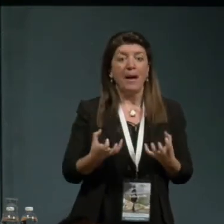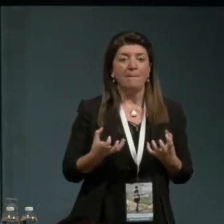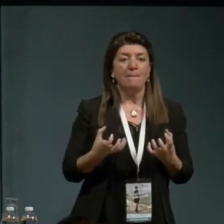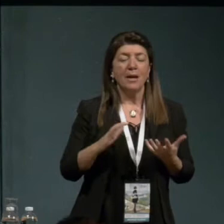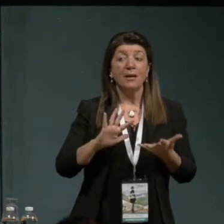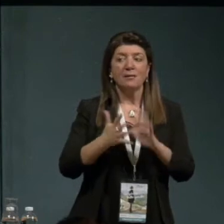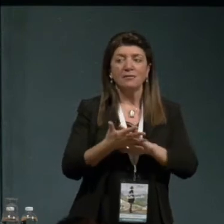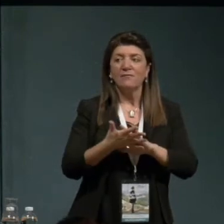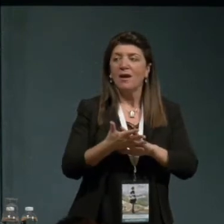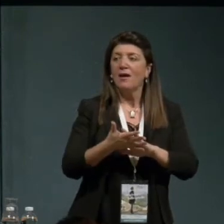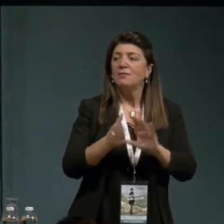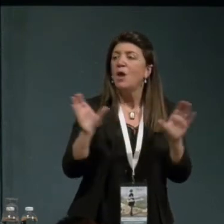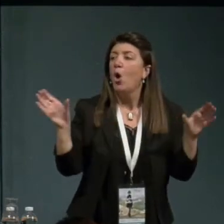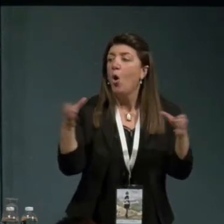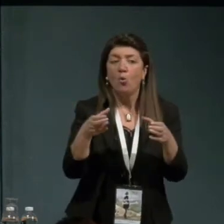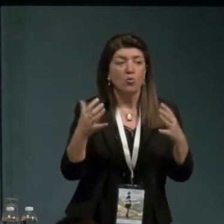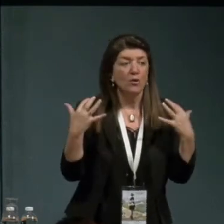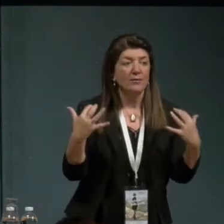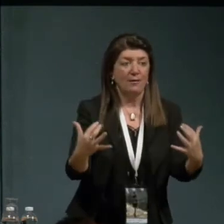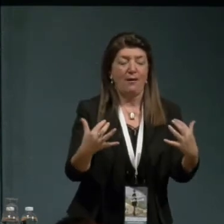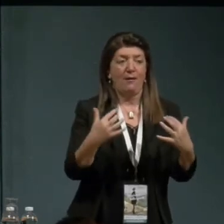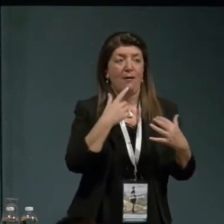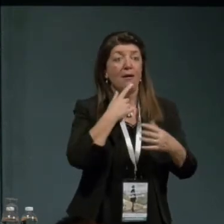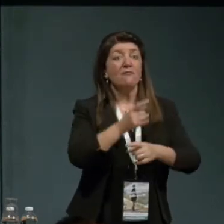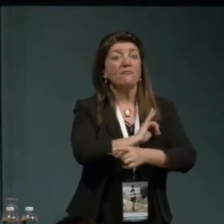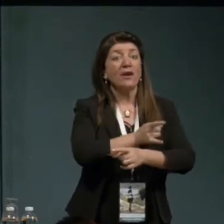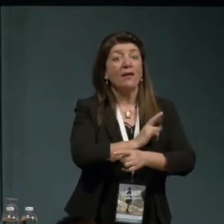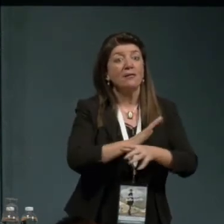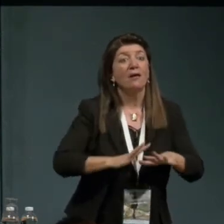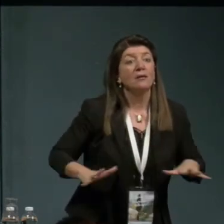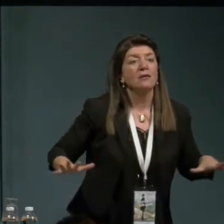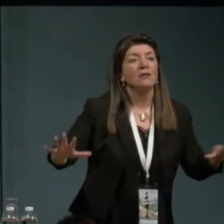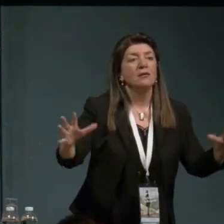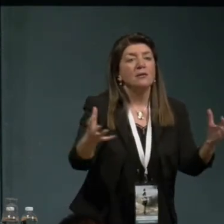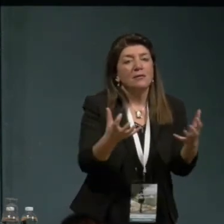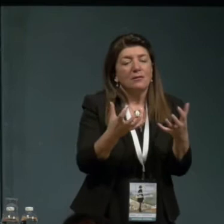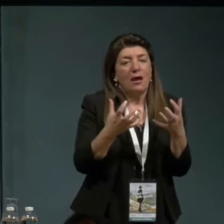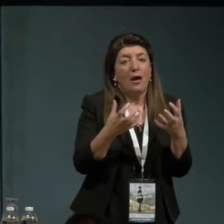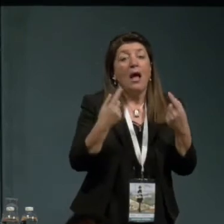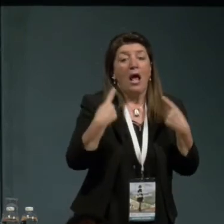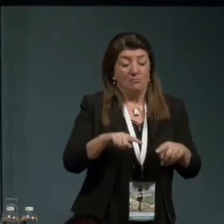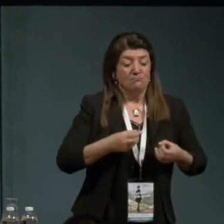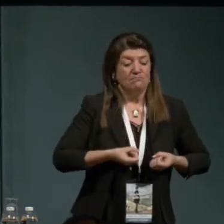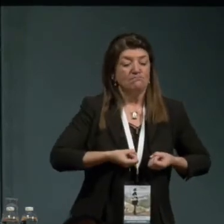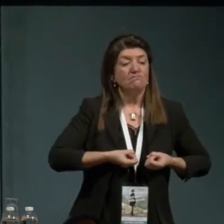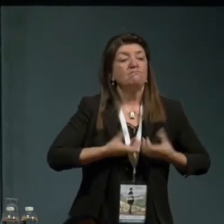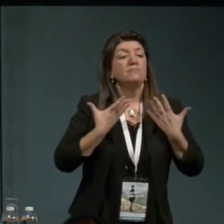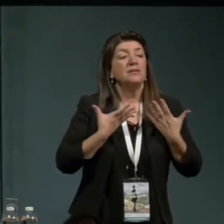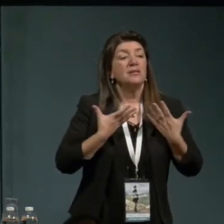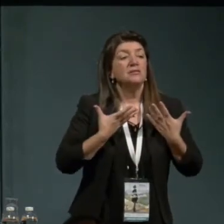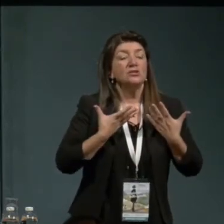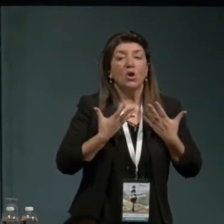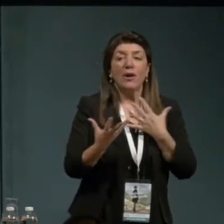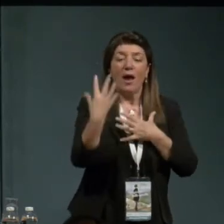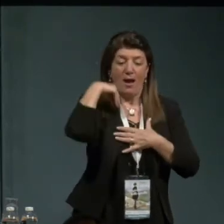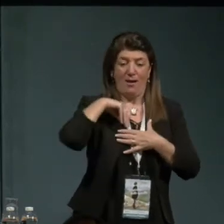fraternità. e questa espirazione è arrivata in maggio.